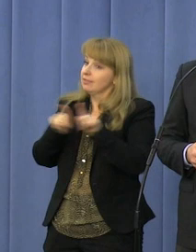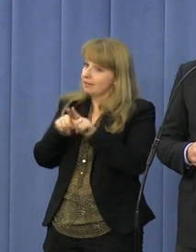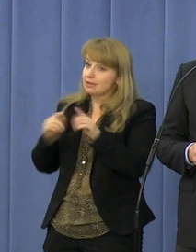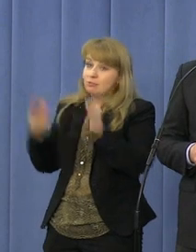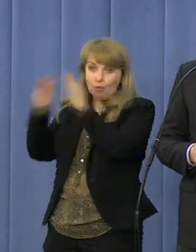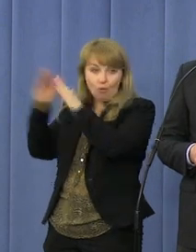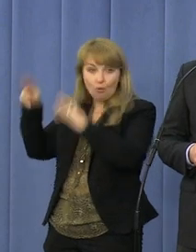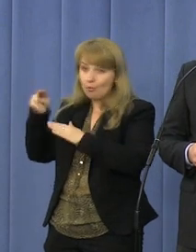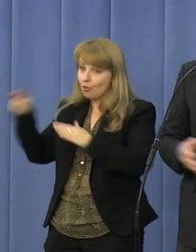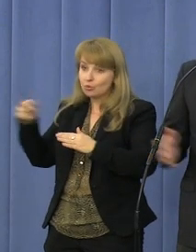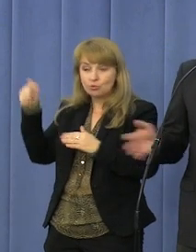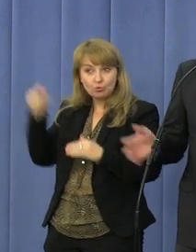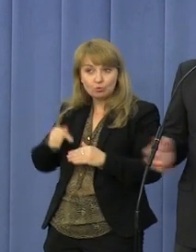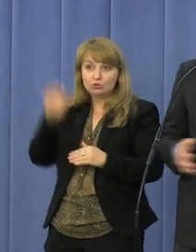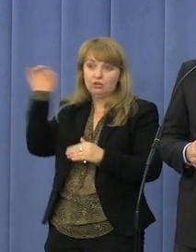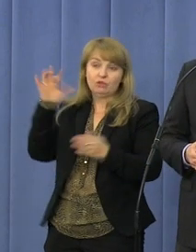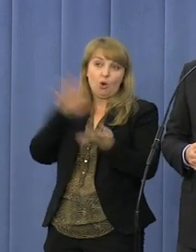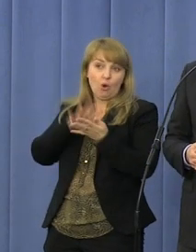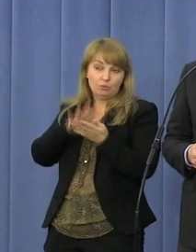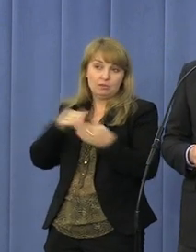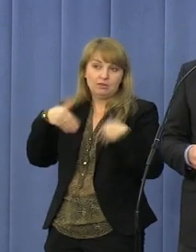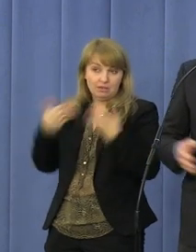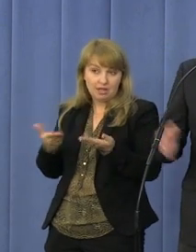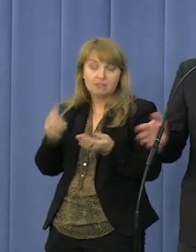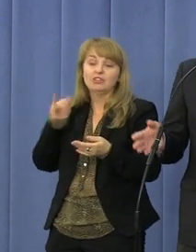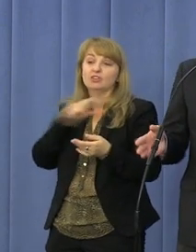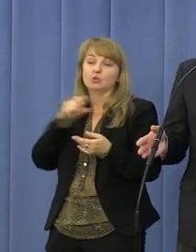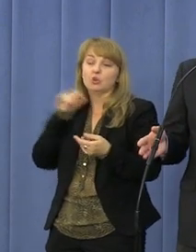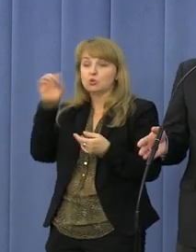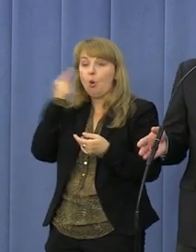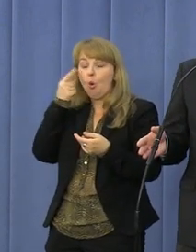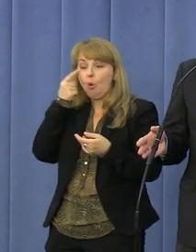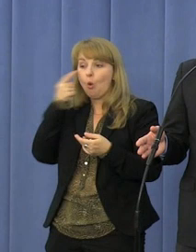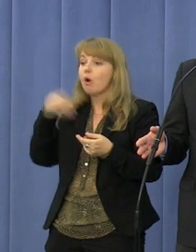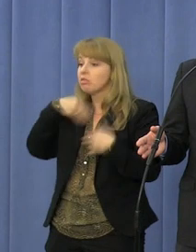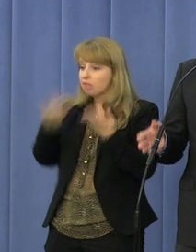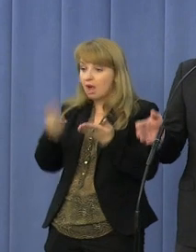szeroko wypowiadać w tej kwestii z księdzem oko na czele. W związku z tym